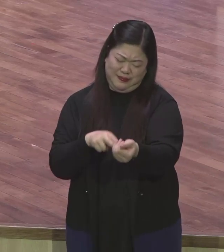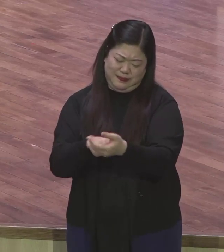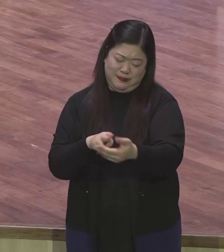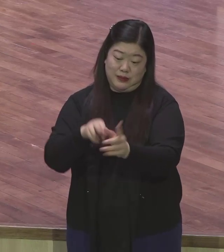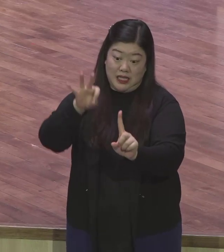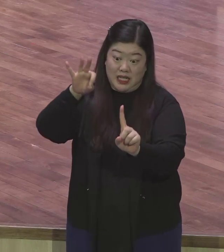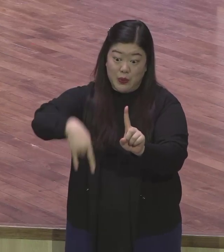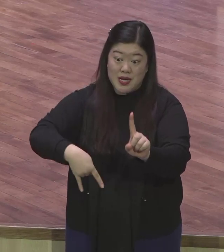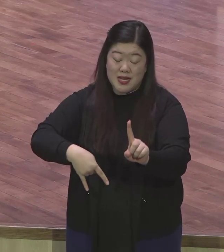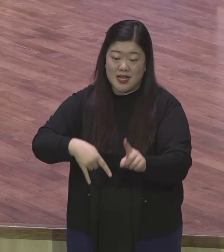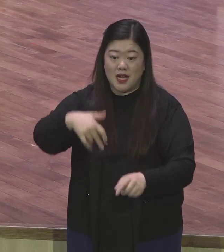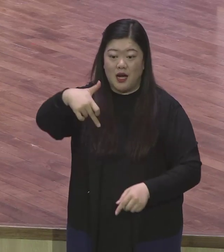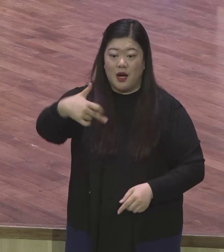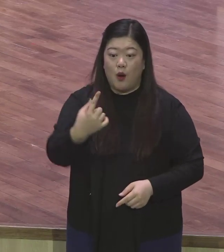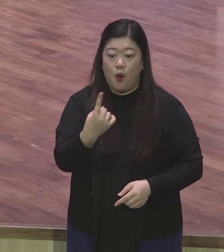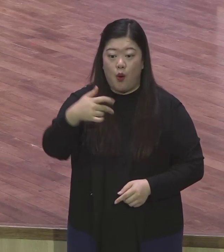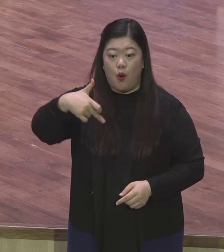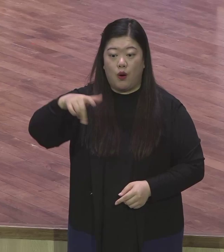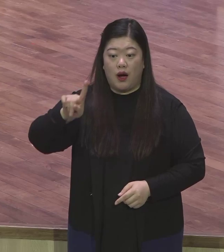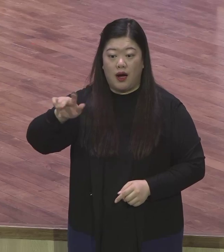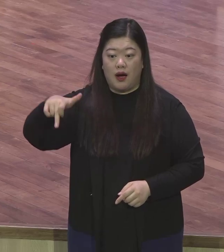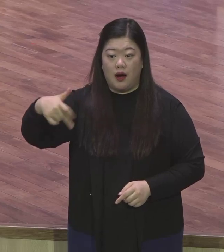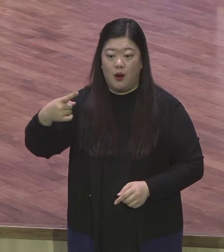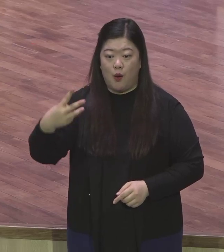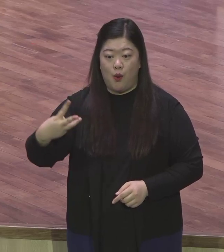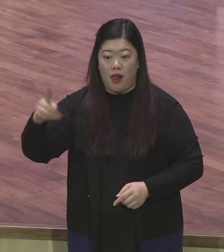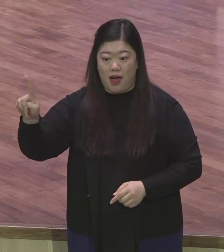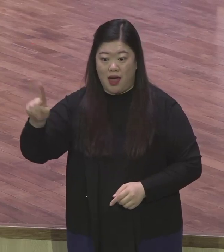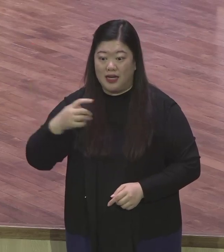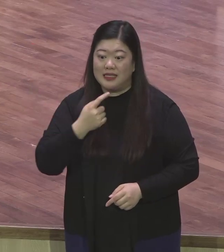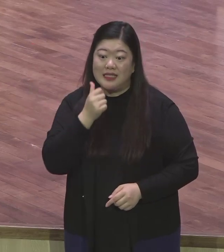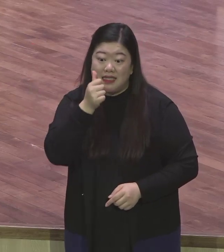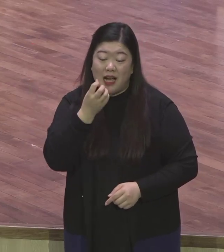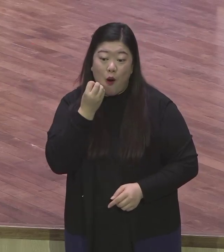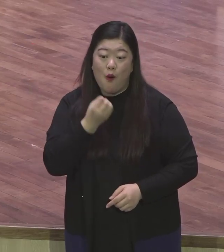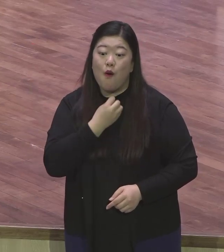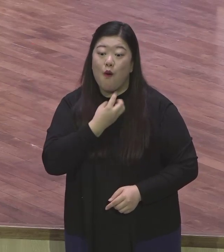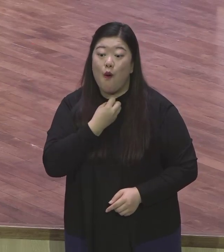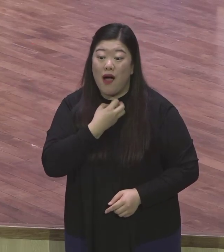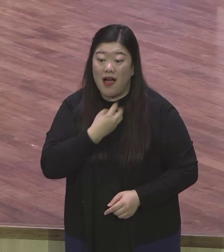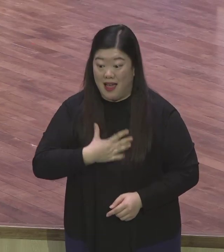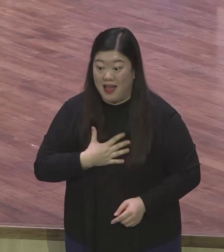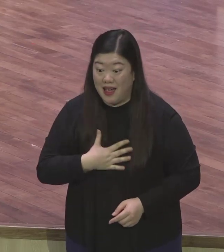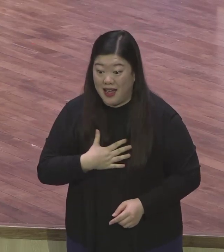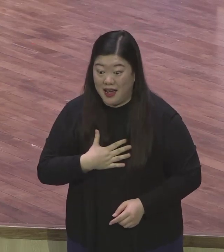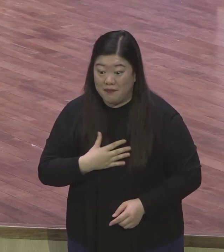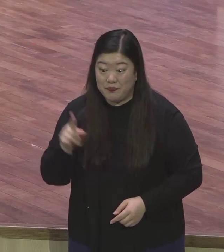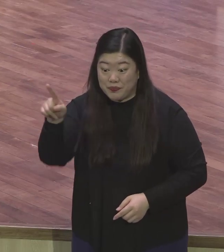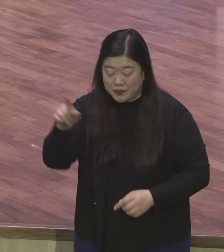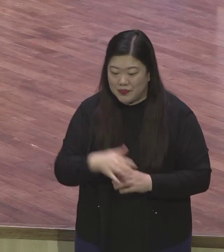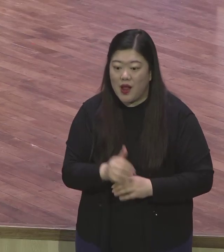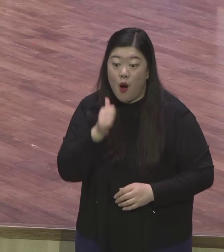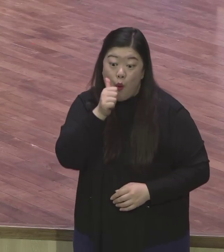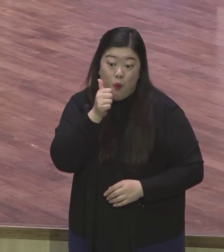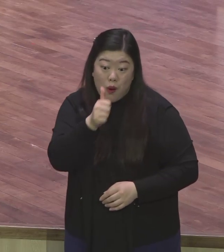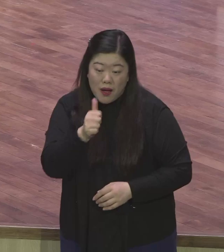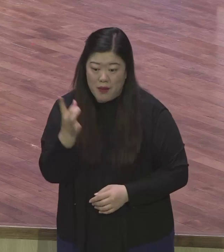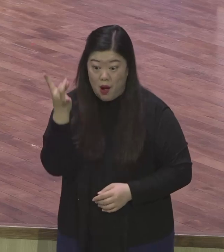코카콜라 코카콜라는 1886년 미국 아트란타에 약국을 운영하던 존 펜블런